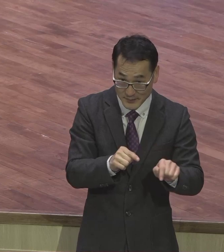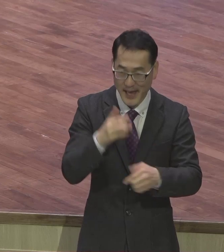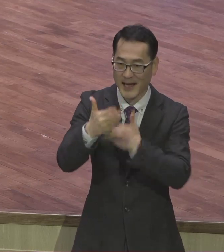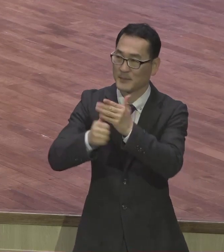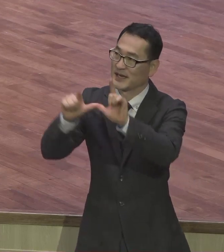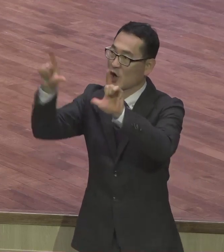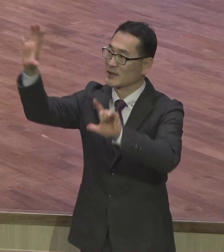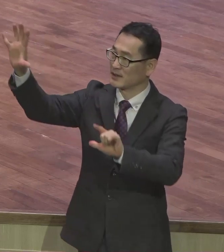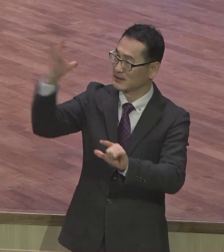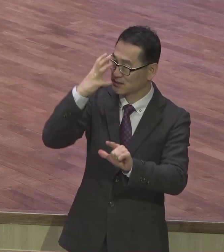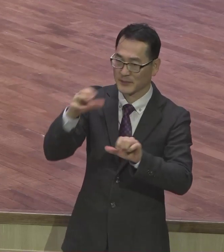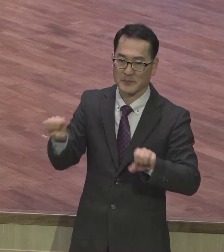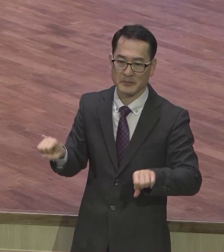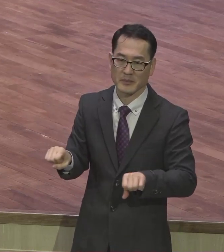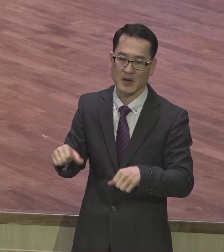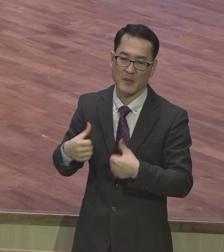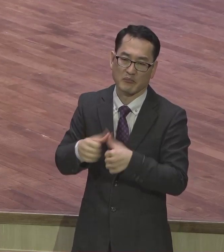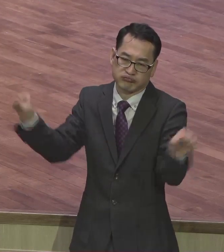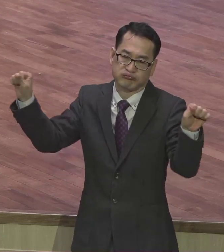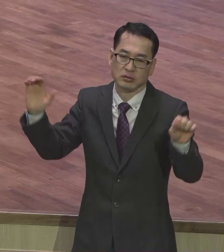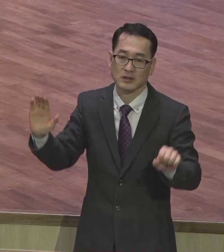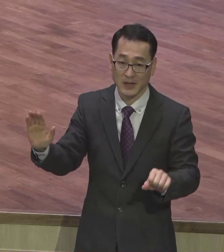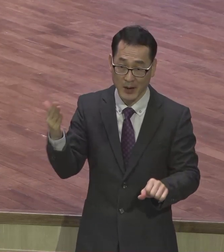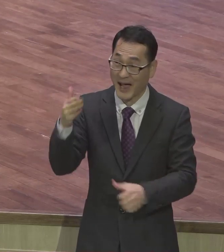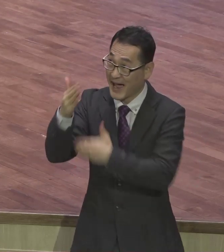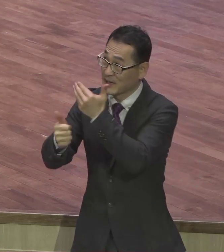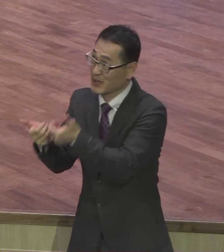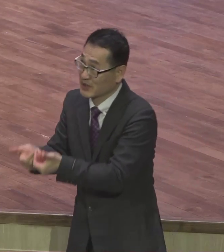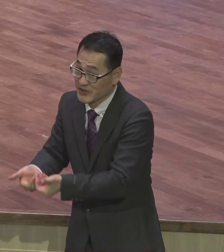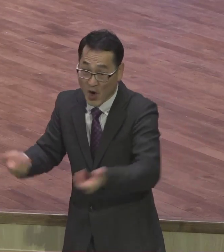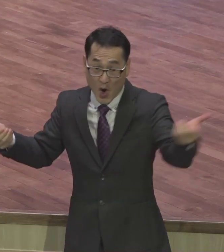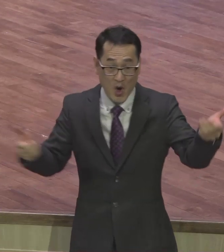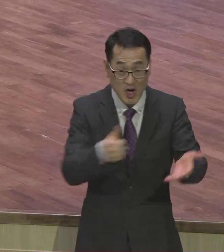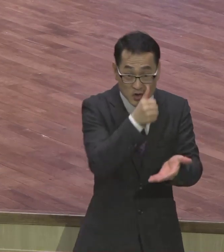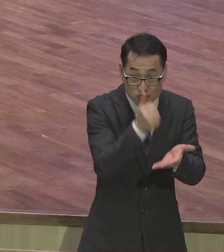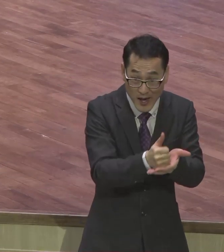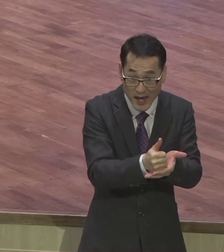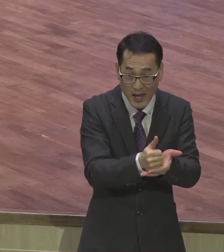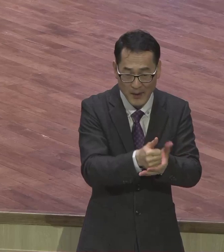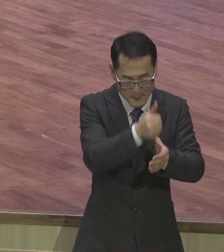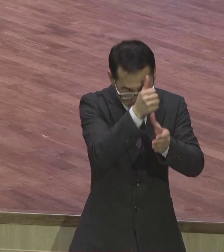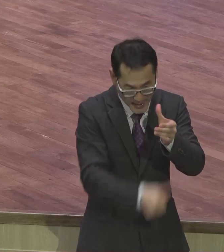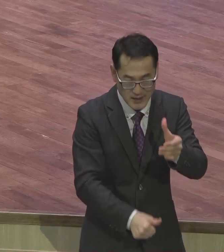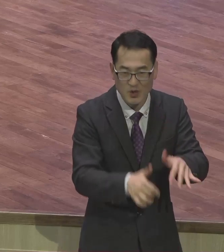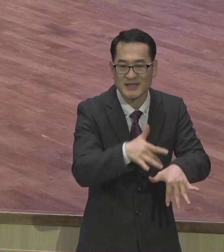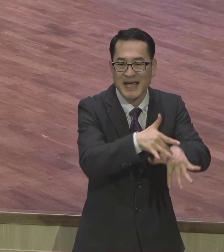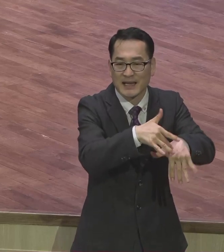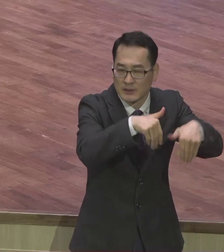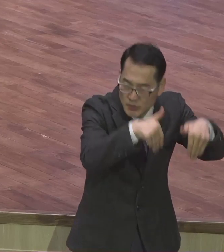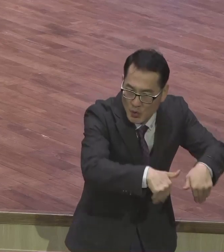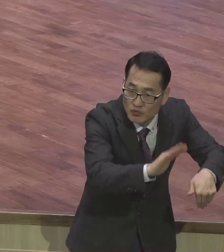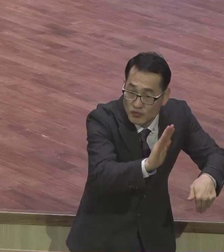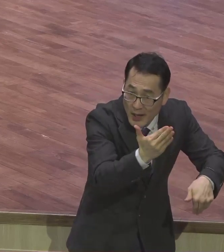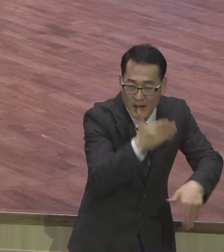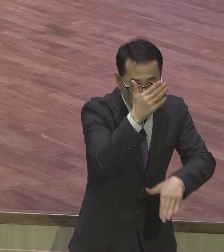떠날 하나님을 떠나서 죄와 사단 가운데 종로로 사다가 그렇게 그녀말로 멸망길로 갈 수밖에 없는